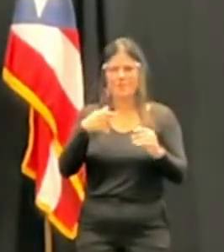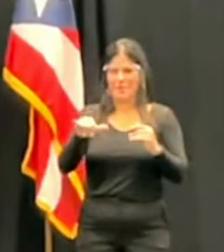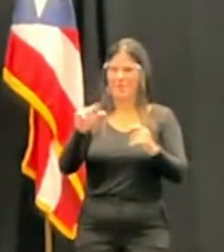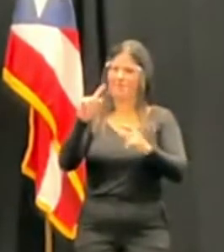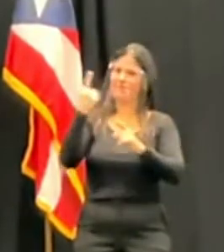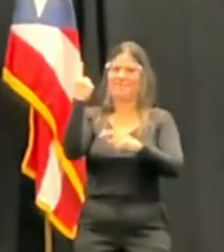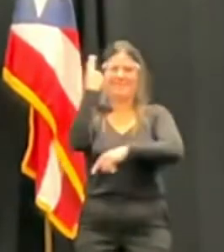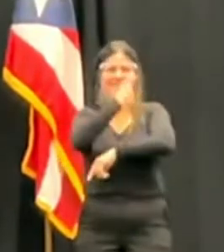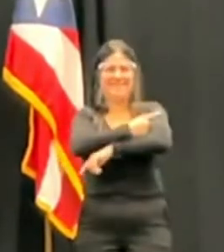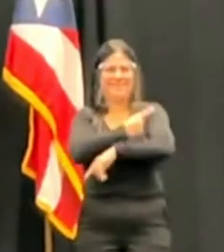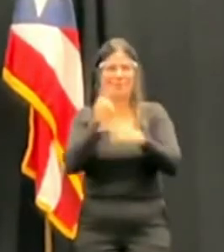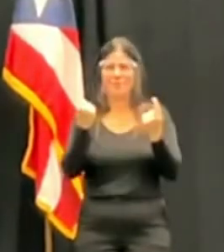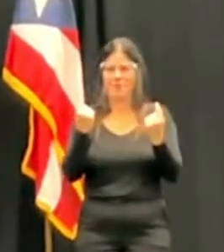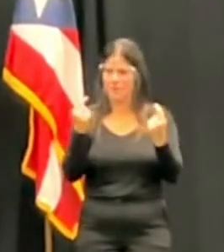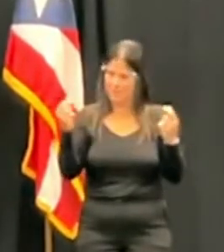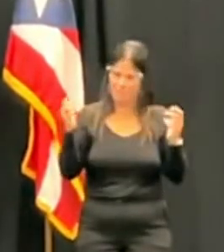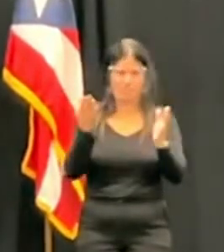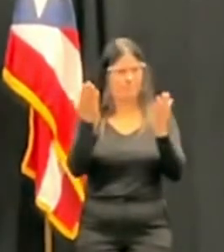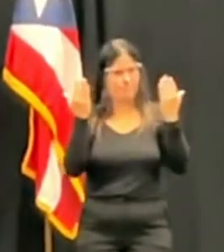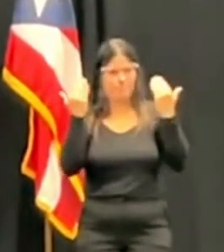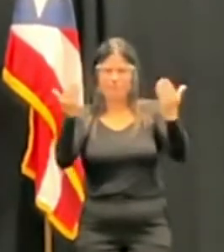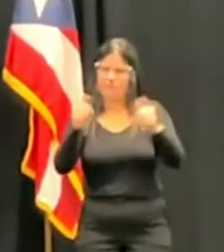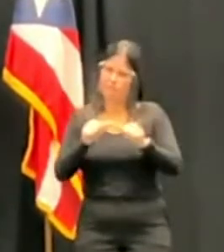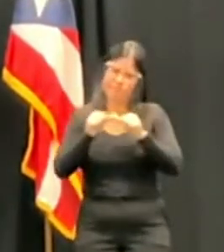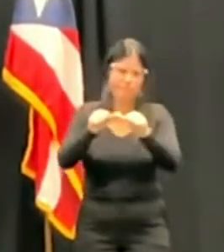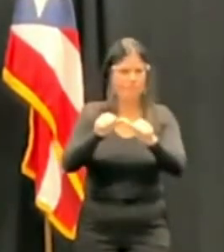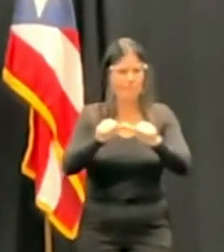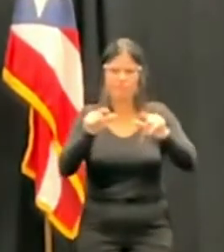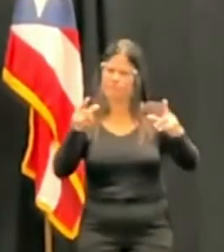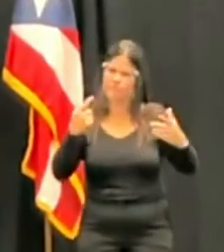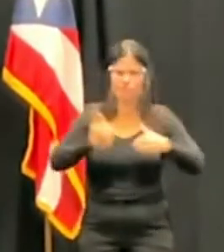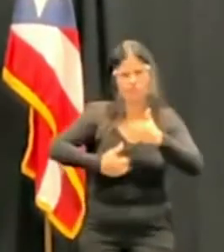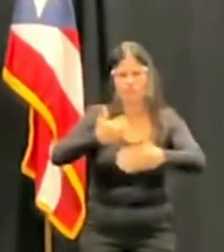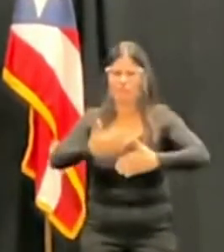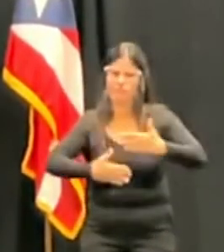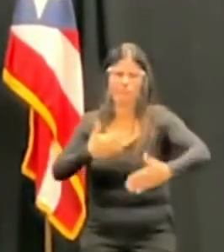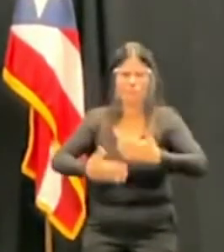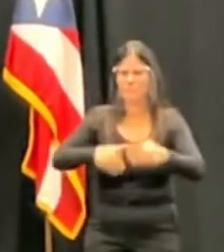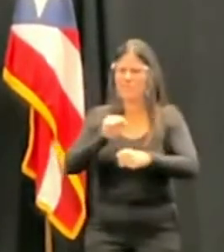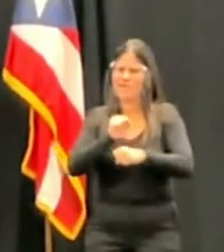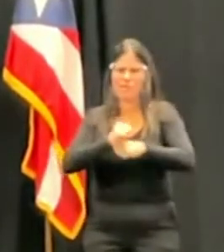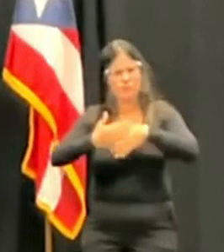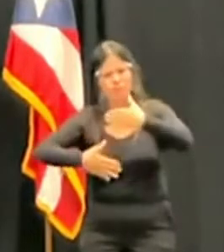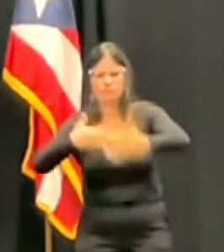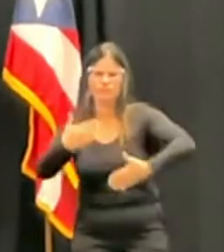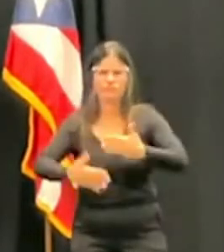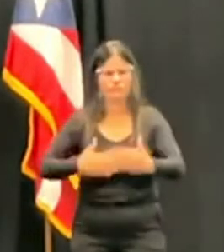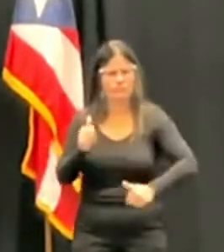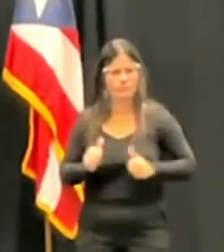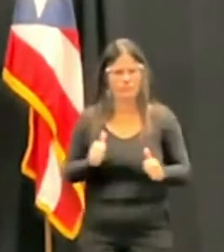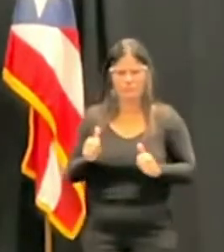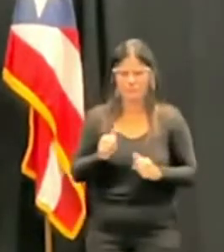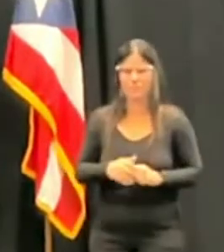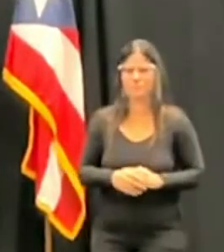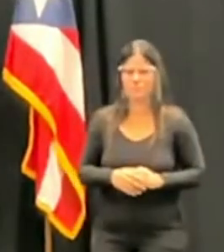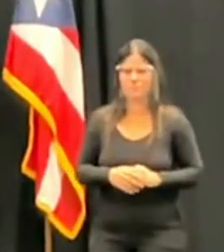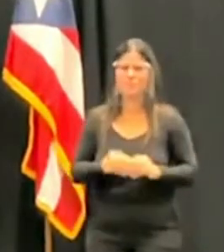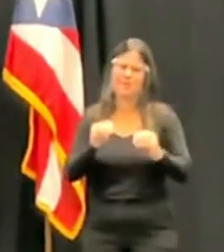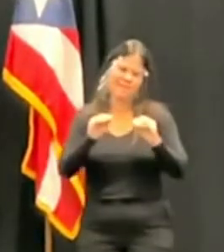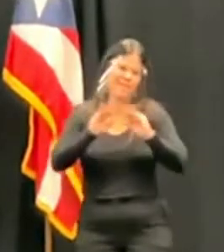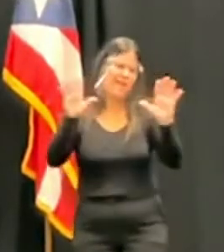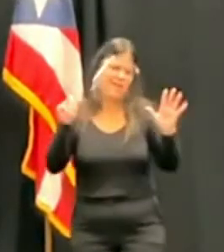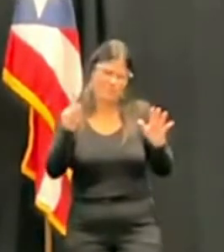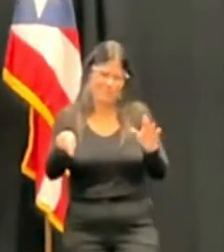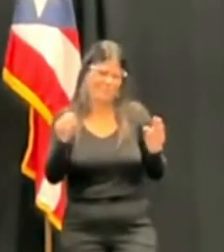haciendo la labor de supervisión. Obviamente, es una oficina que ha estado